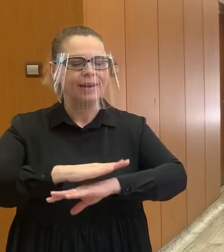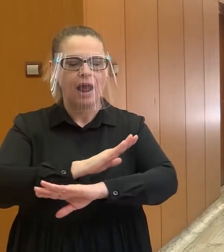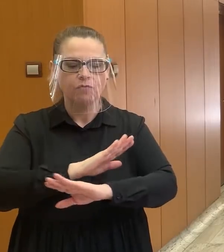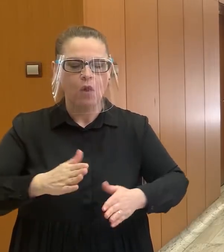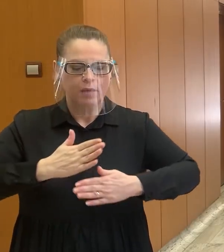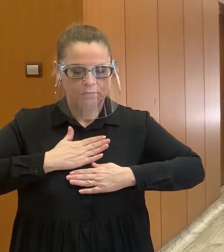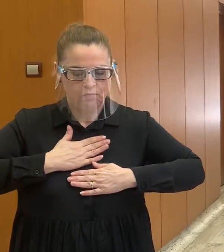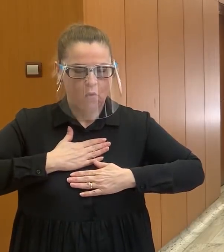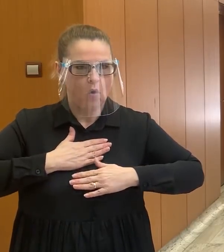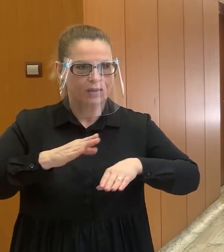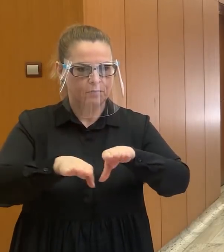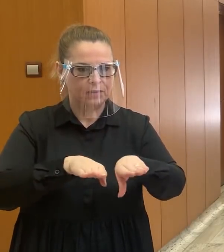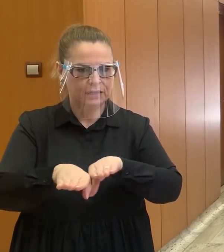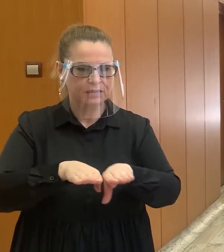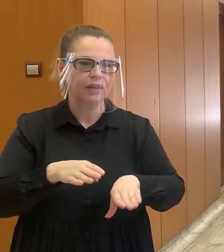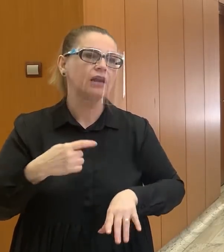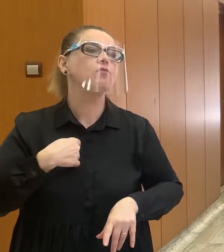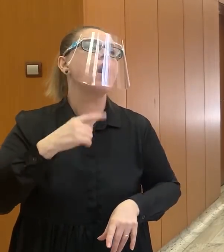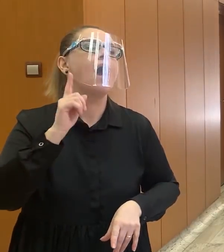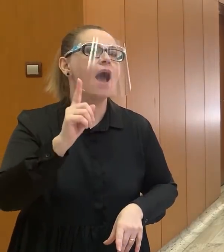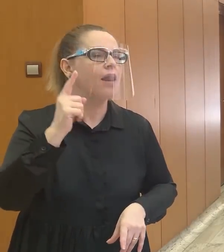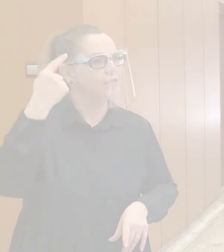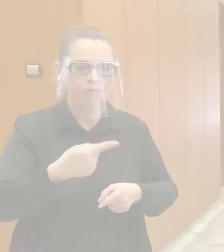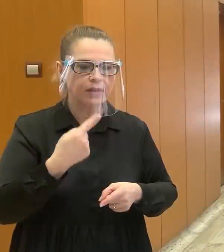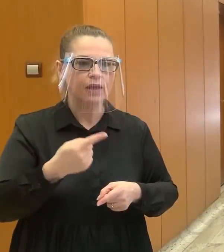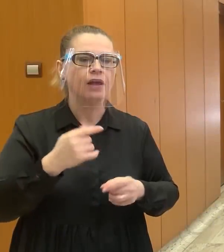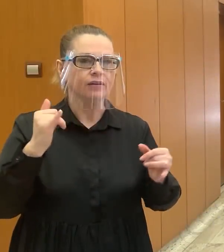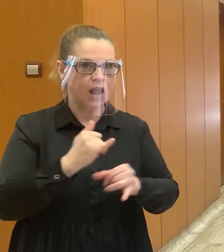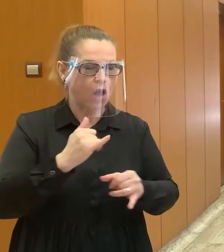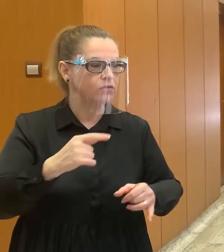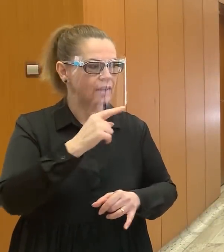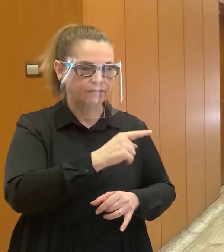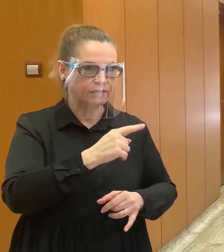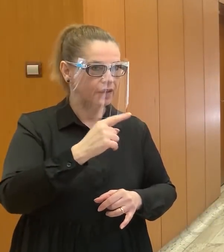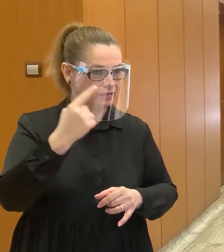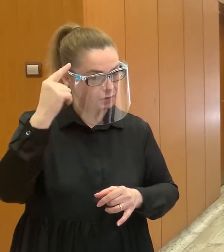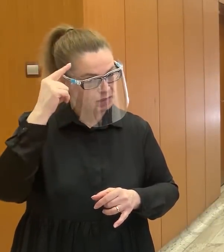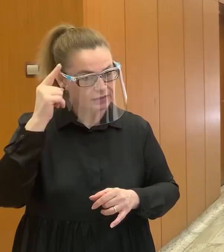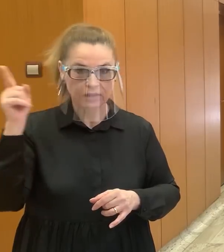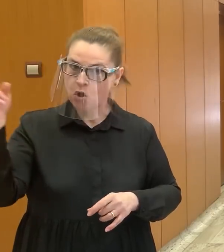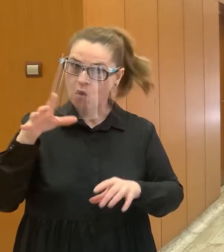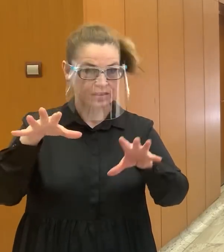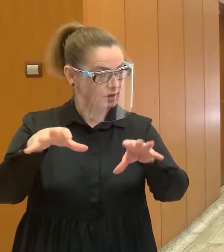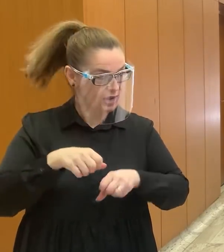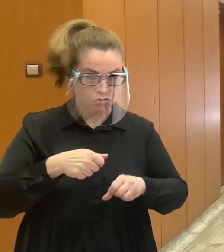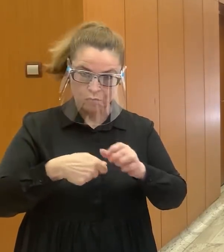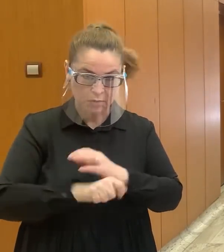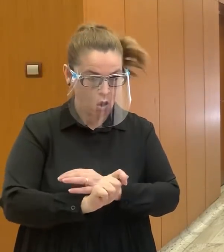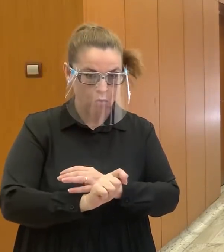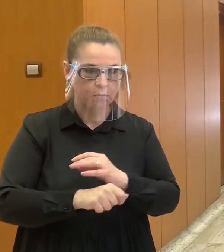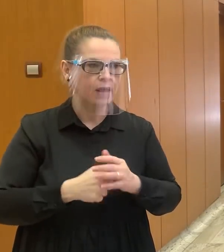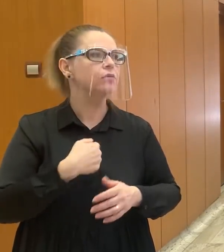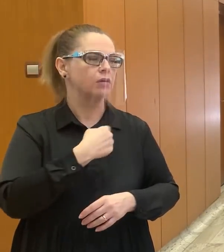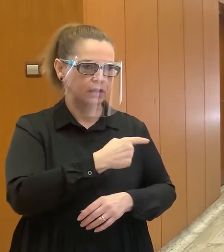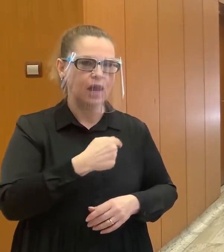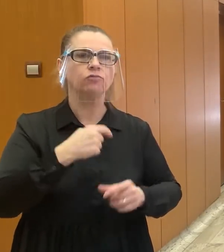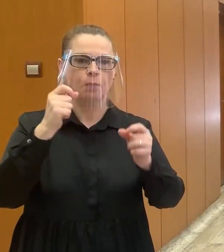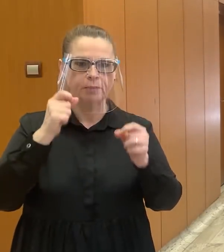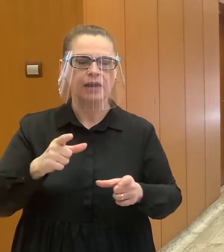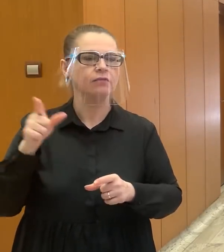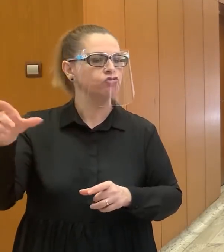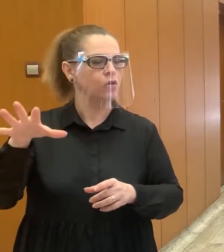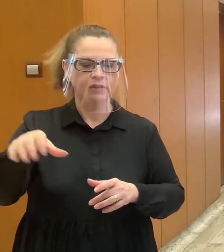prichádzajú na môj rezort. Ale myslím si, že to bude zaujímavé. Ja si myslím, že pán Pčolinský nezobral úplatok.